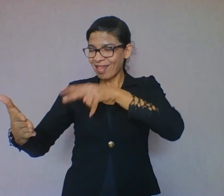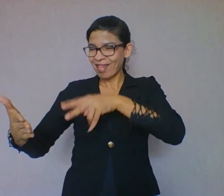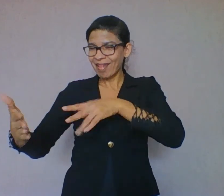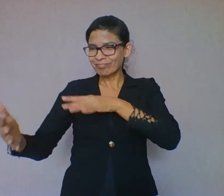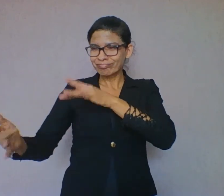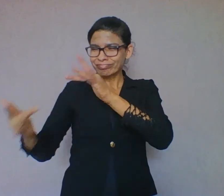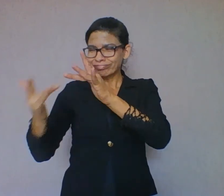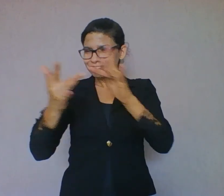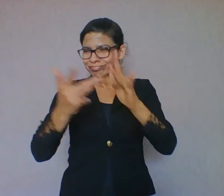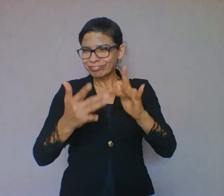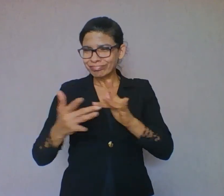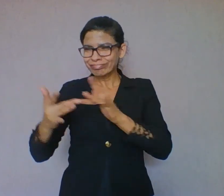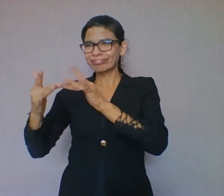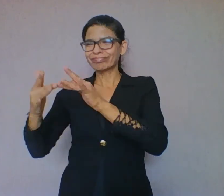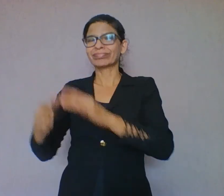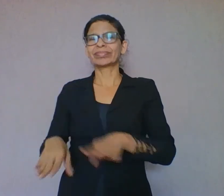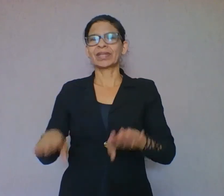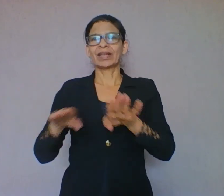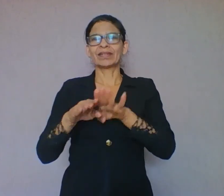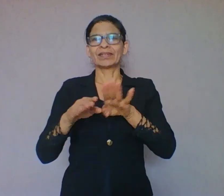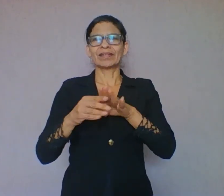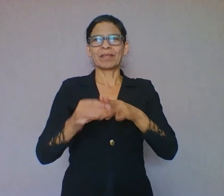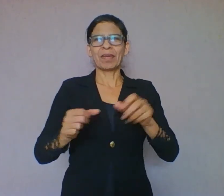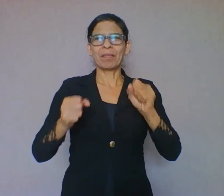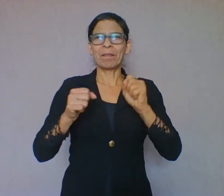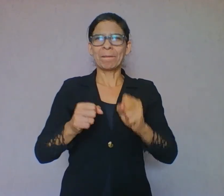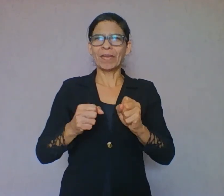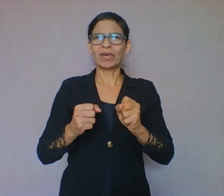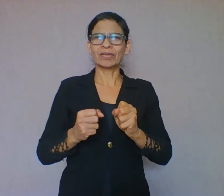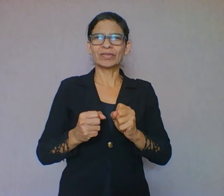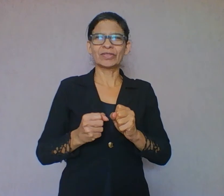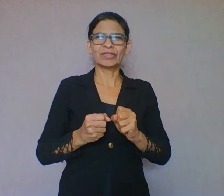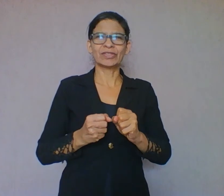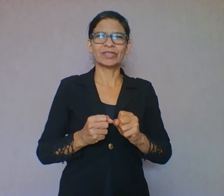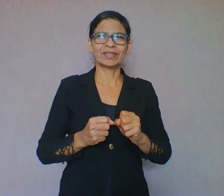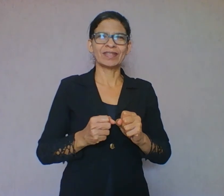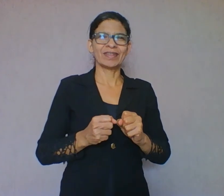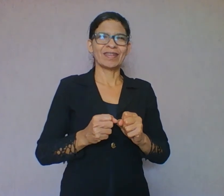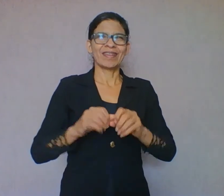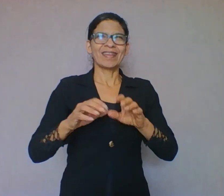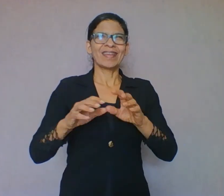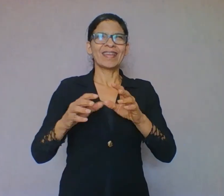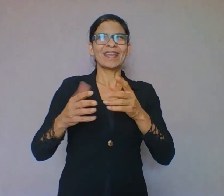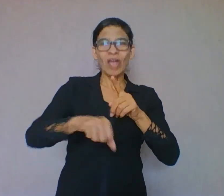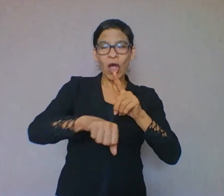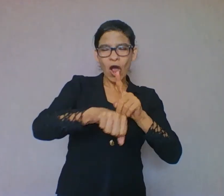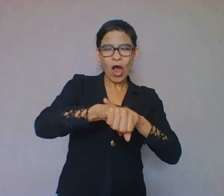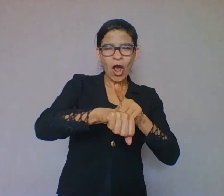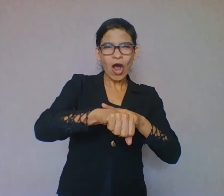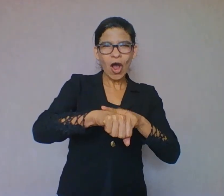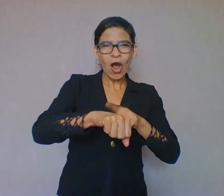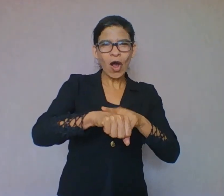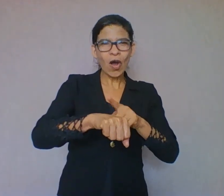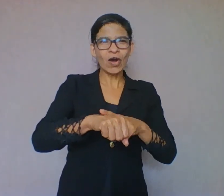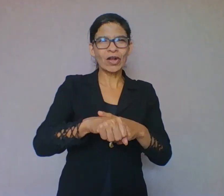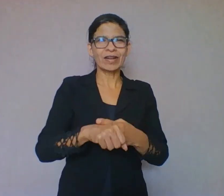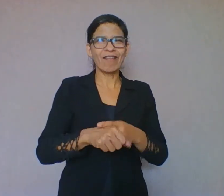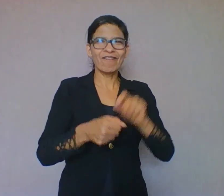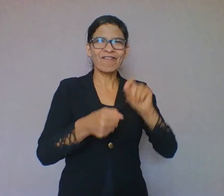para a leitura e transforme esse tempo em um momento de prazer. Pode até estourar pipoca. Ou seja, faça o momento de